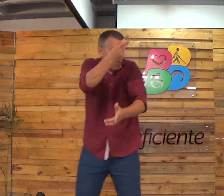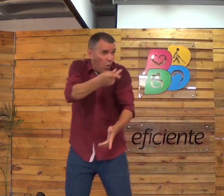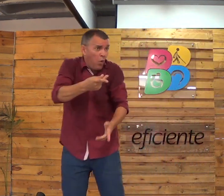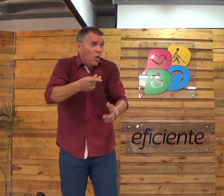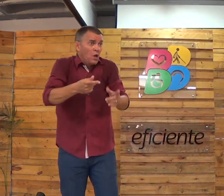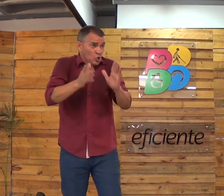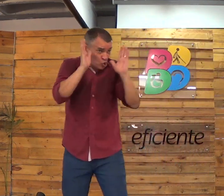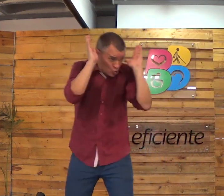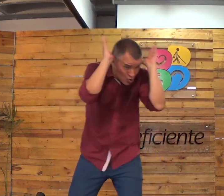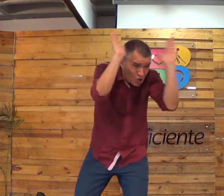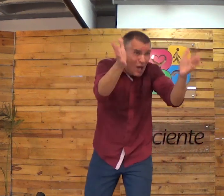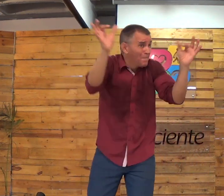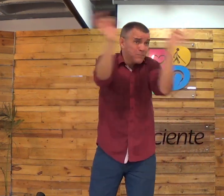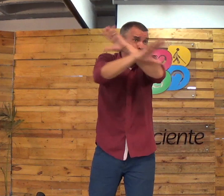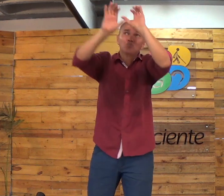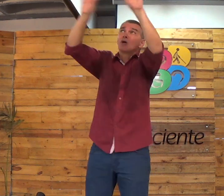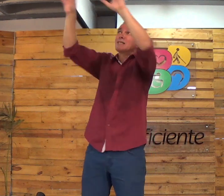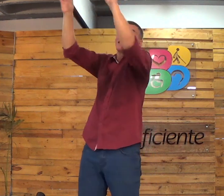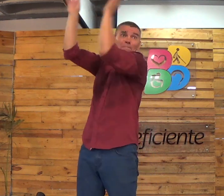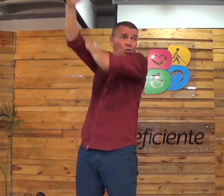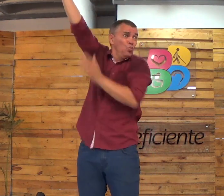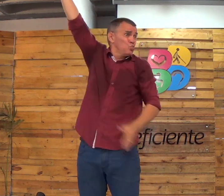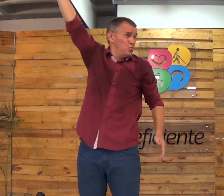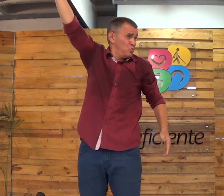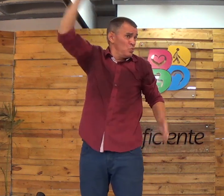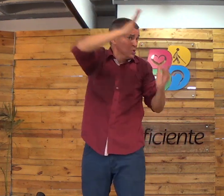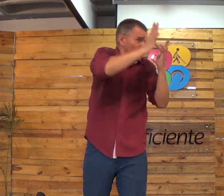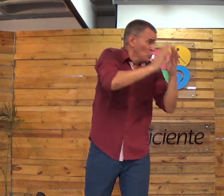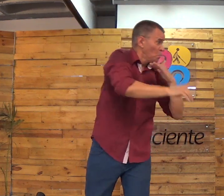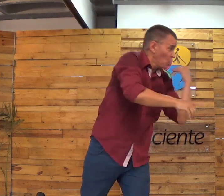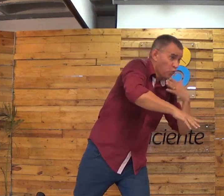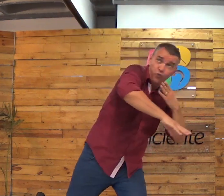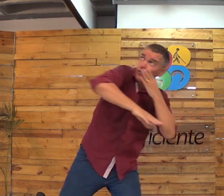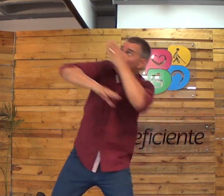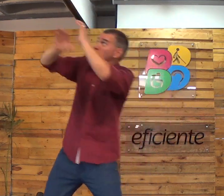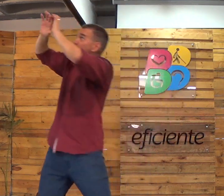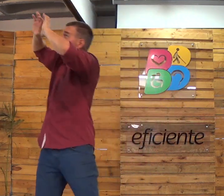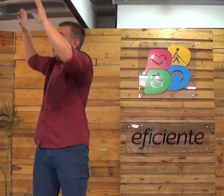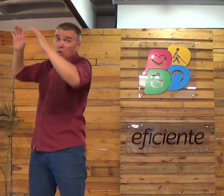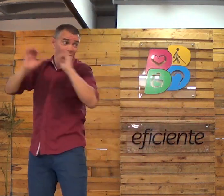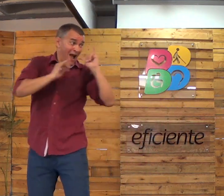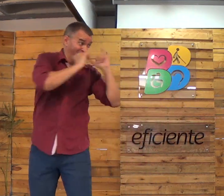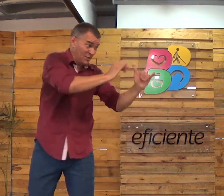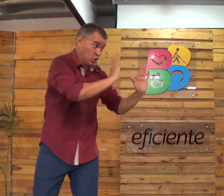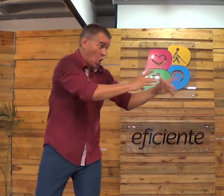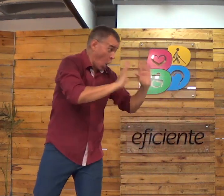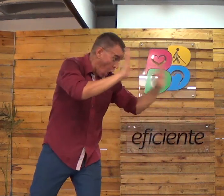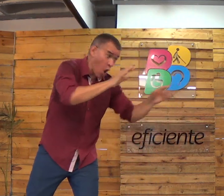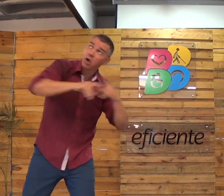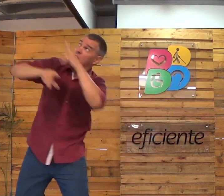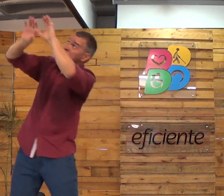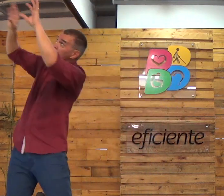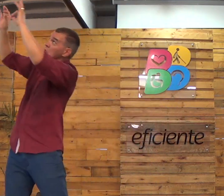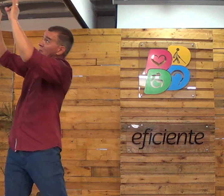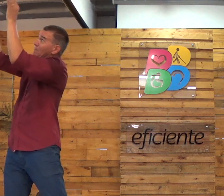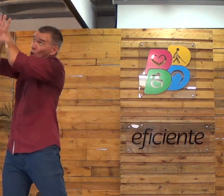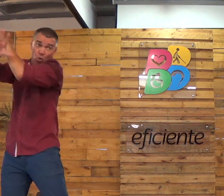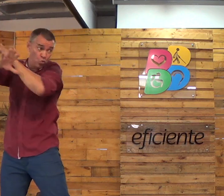Jesus fala que o céu está preparado, está pronto. Jesus morreu, mas se todo mundo foi para o céu,